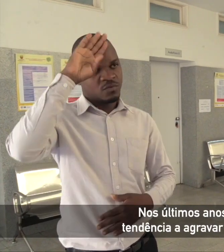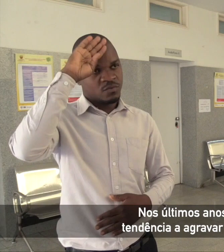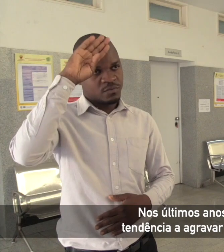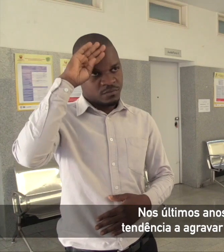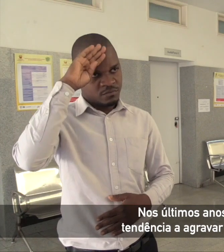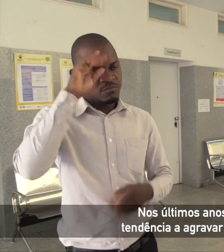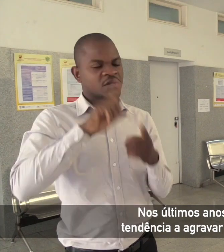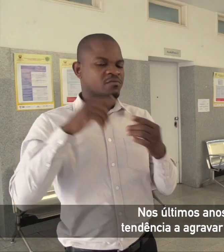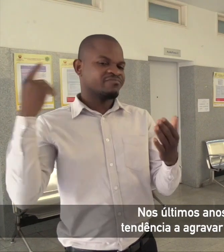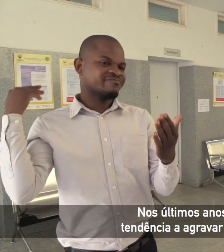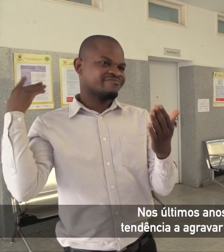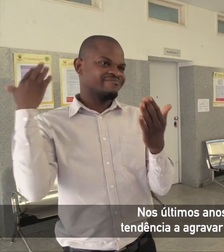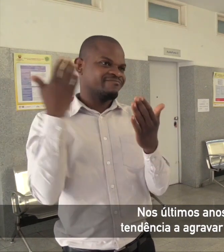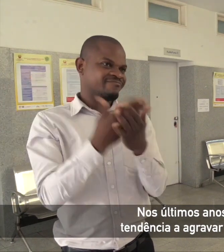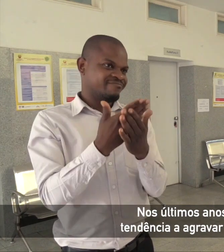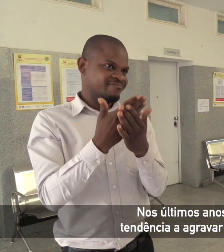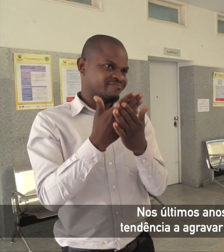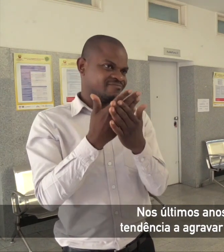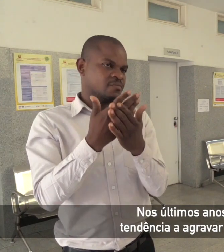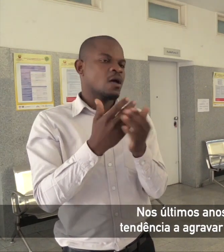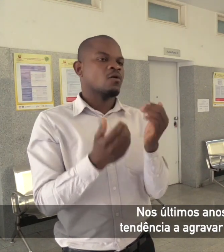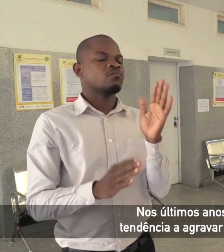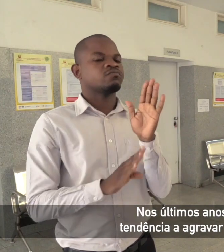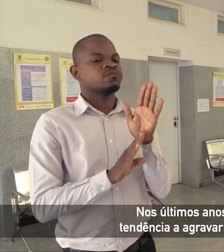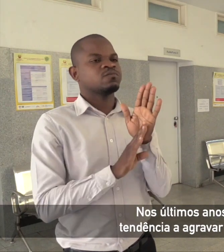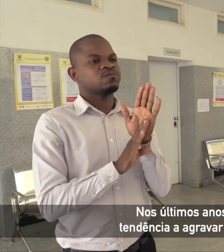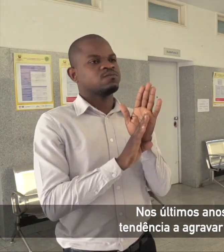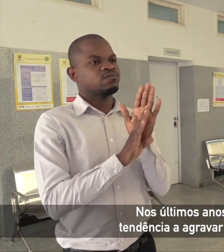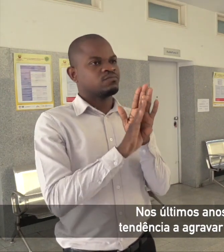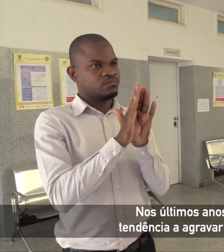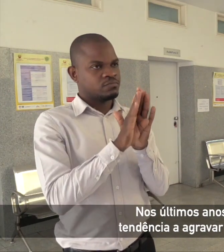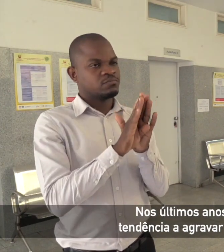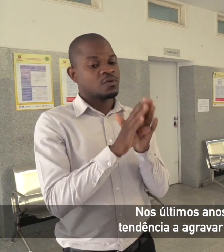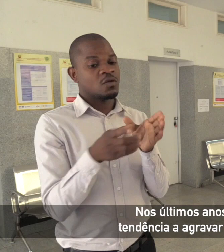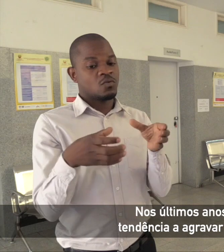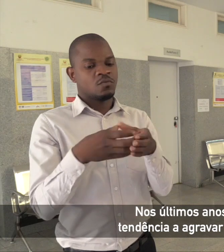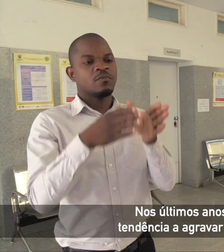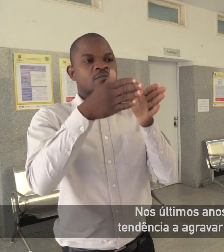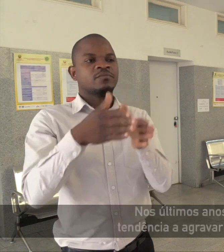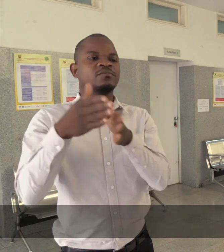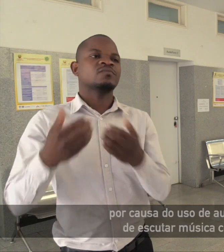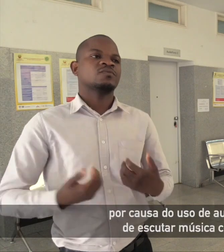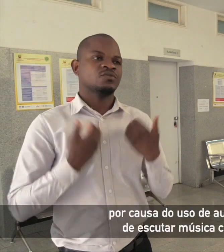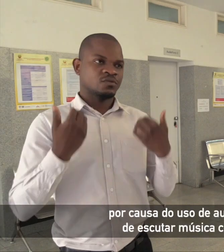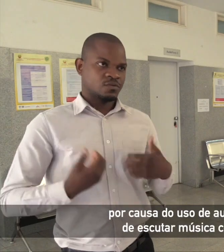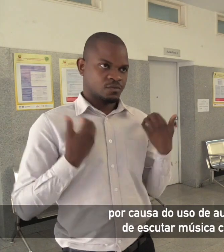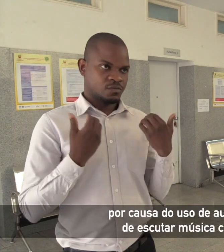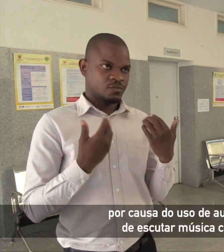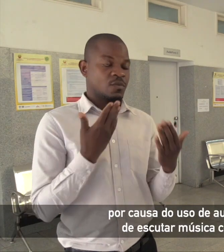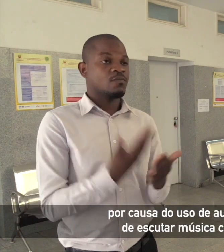anos, o número tem tendência a agravar mais na camada juvenil. Por causa do uso de